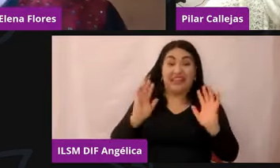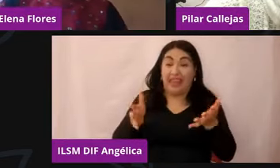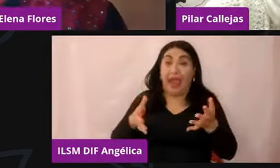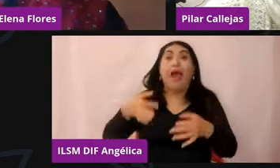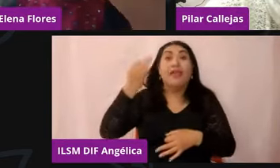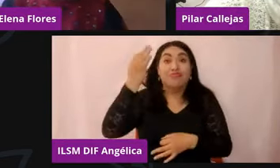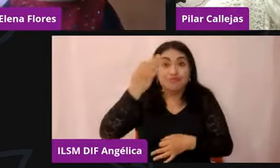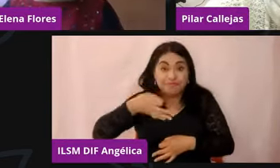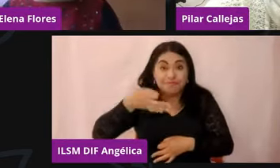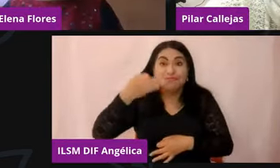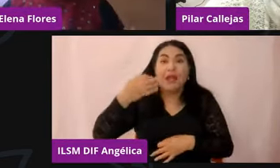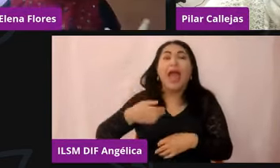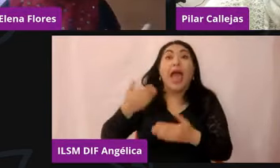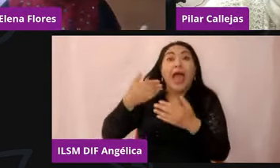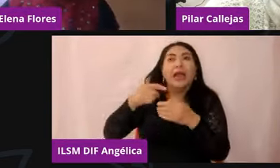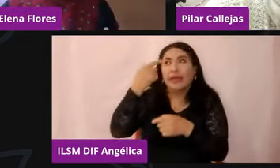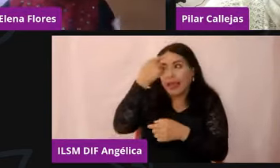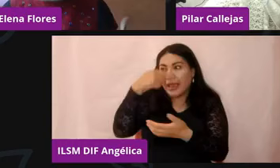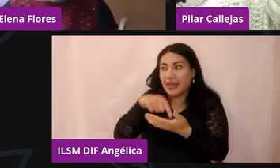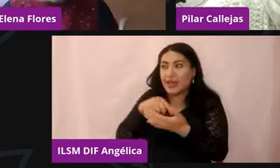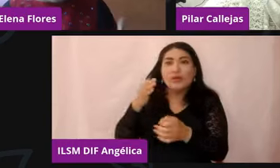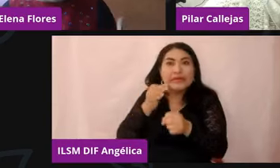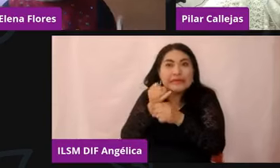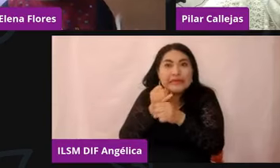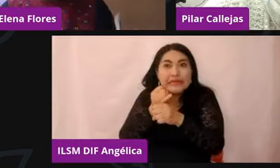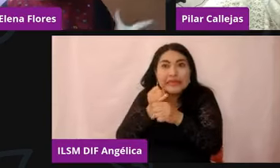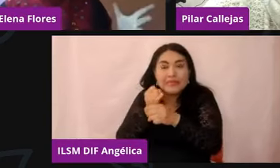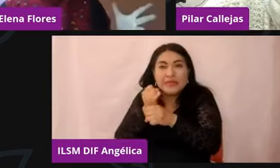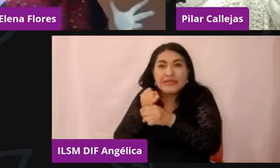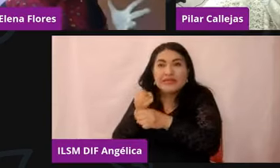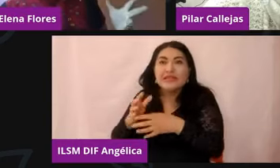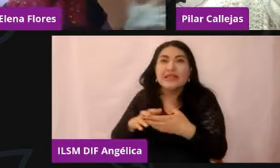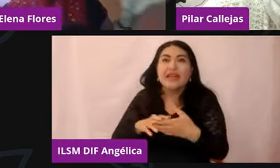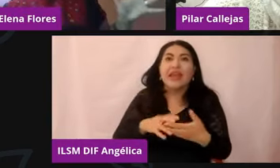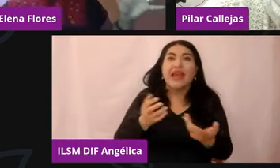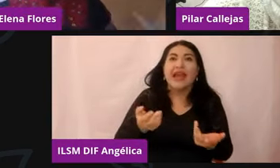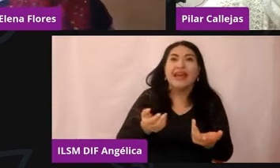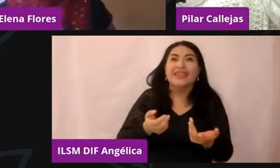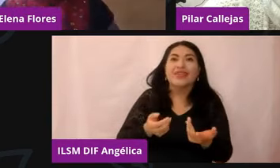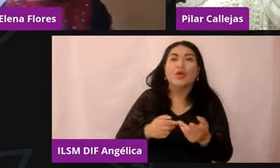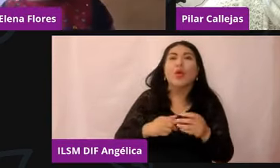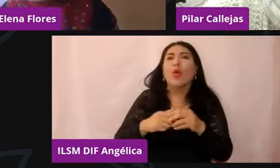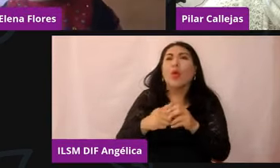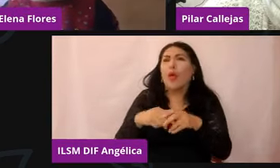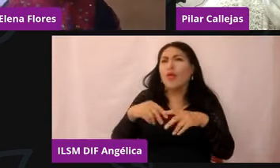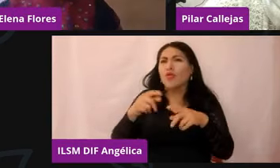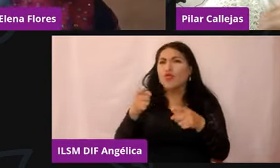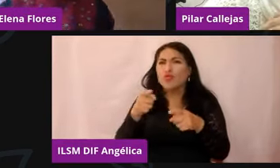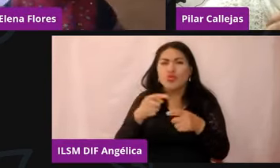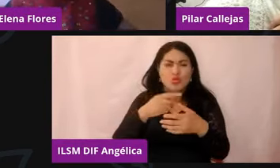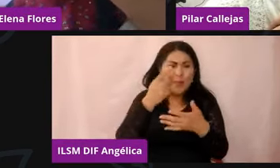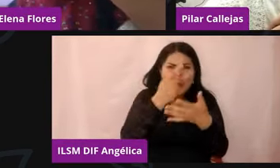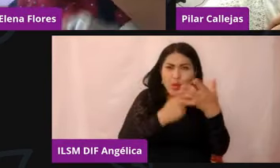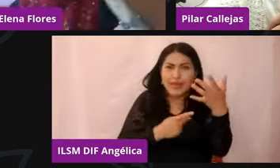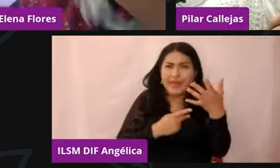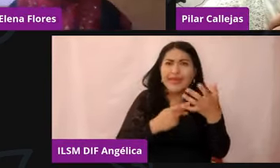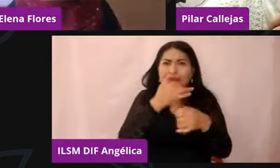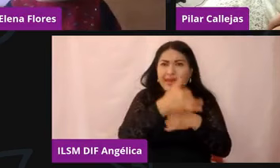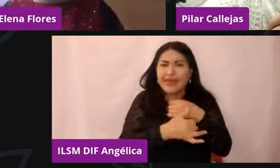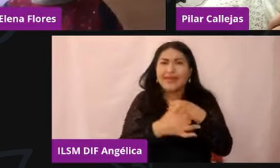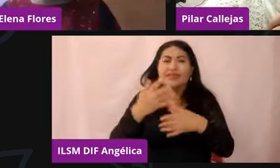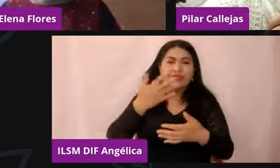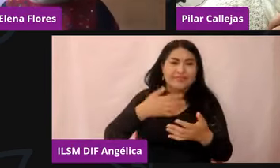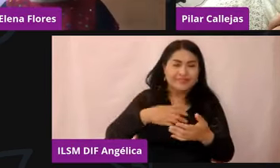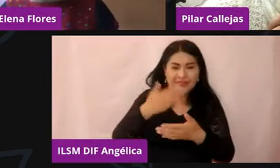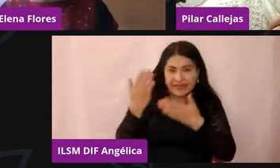haciendo investigaciones de algo que le llaman hambre de piel, y eso es algo tremendo que se está estudiando, sobre todo en niñas y